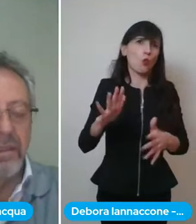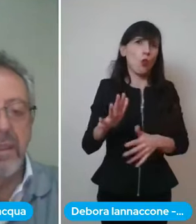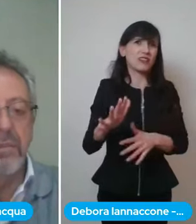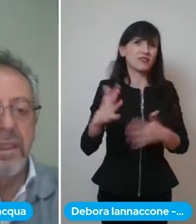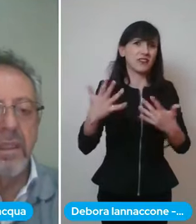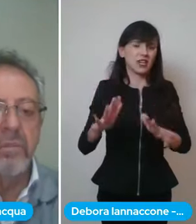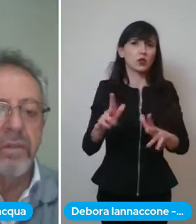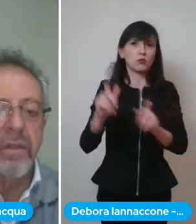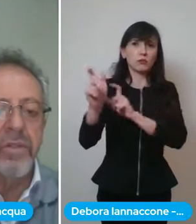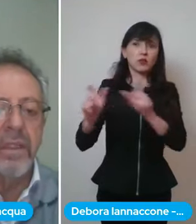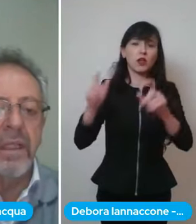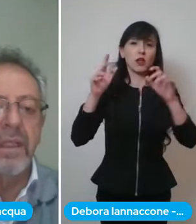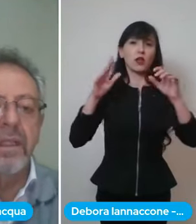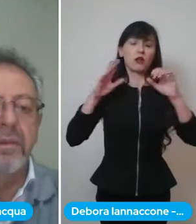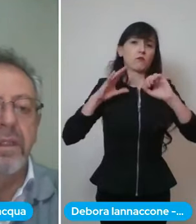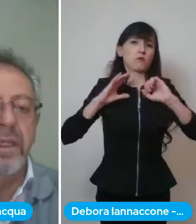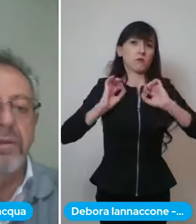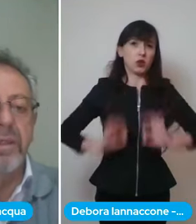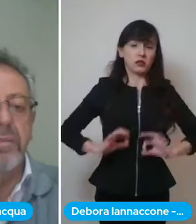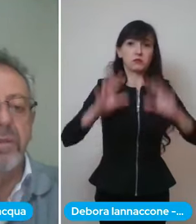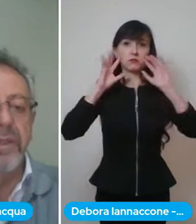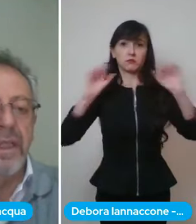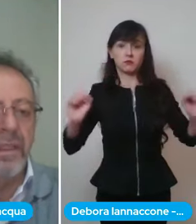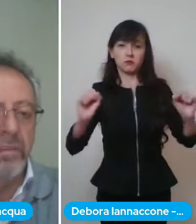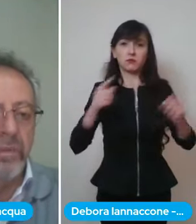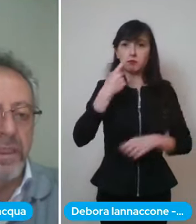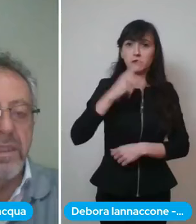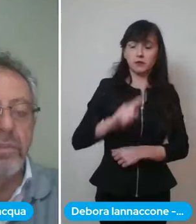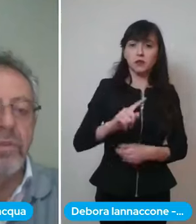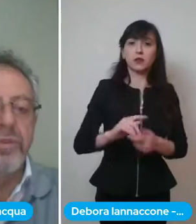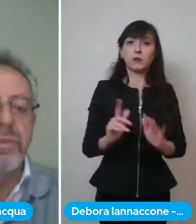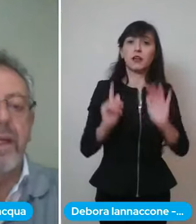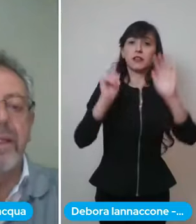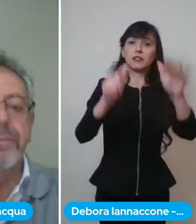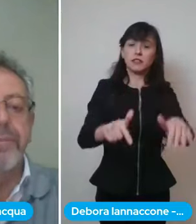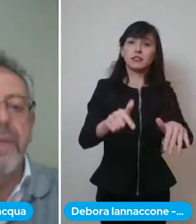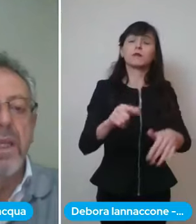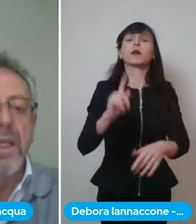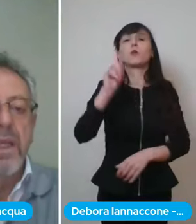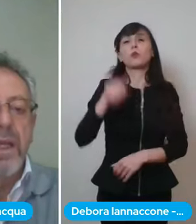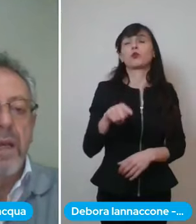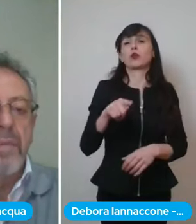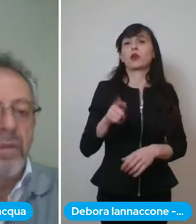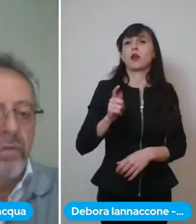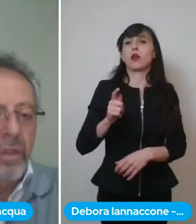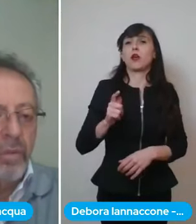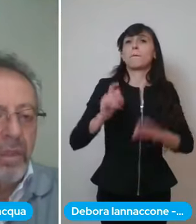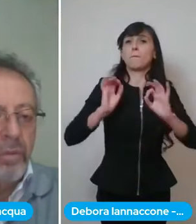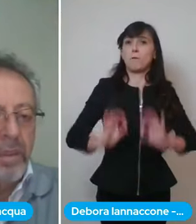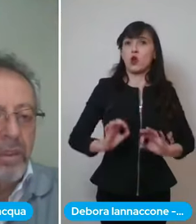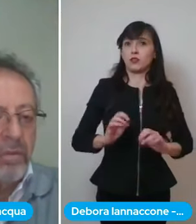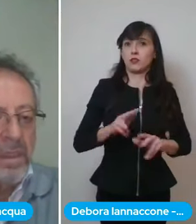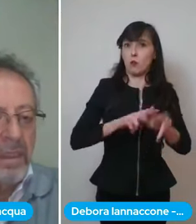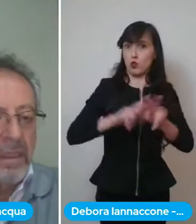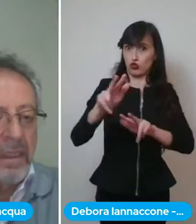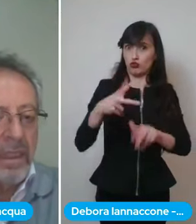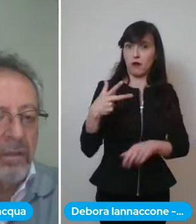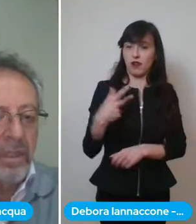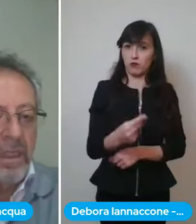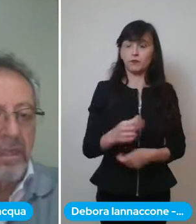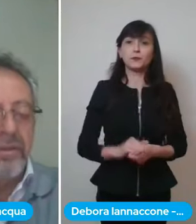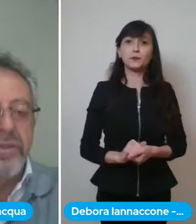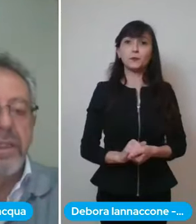settimana termineremo di vaccinare anche quelli che erano le priorità delle polizie municipali. Abbiamo ancora qualche operatore